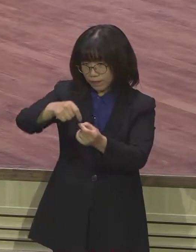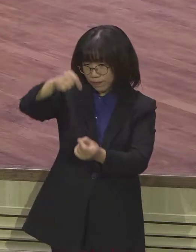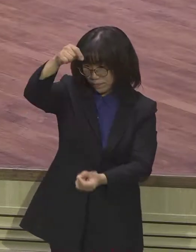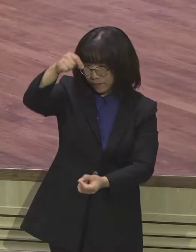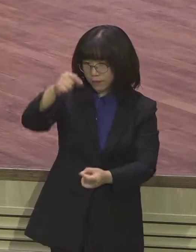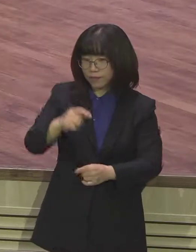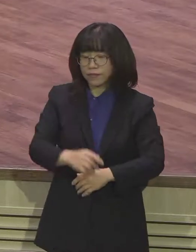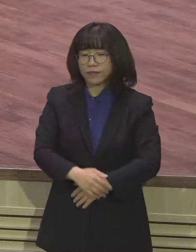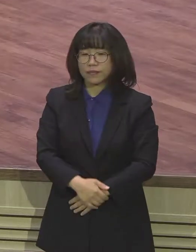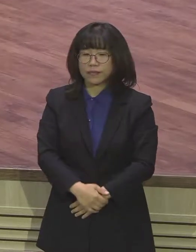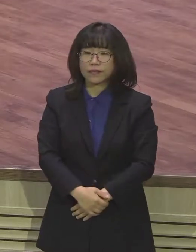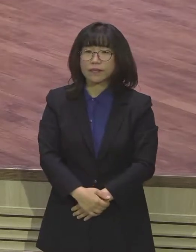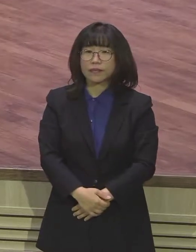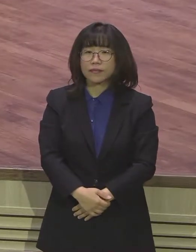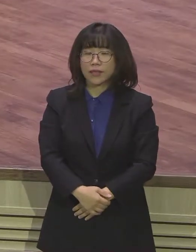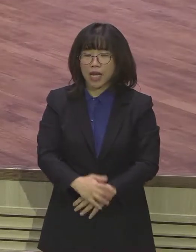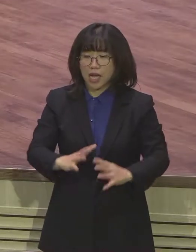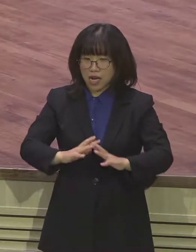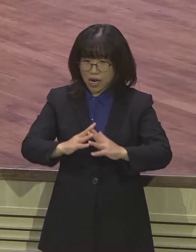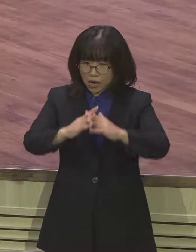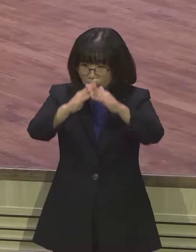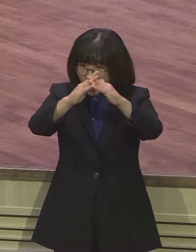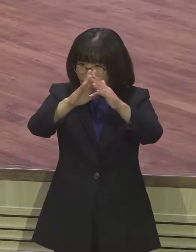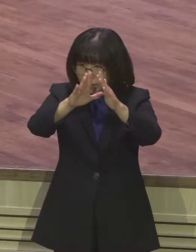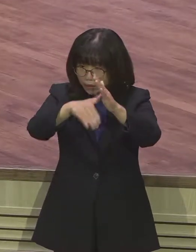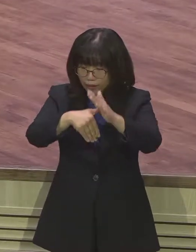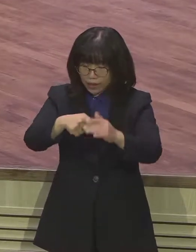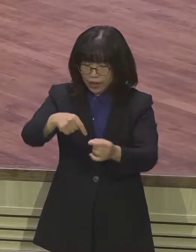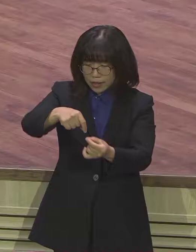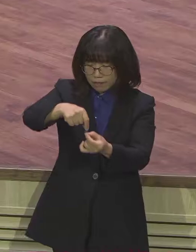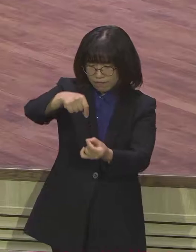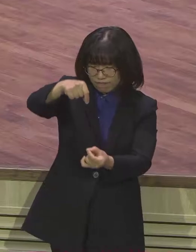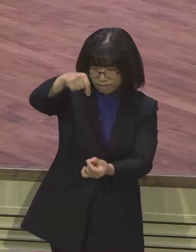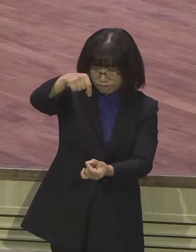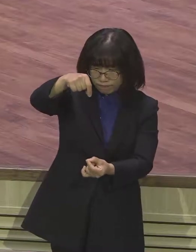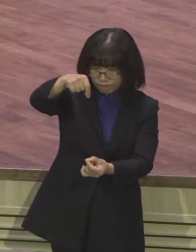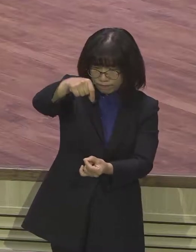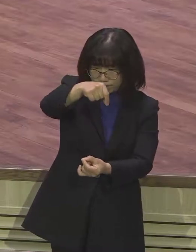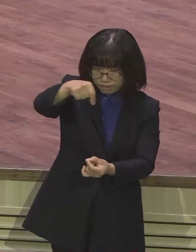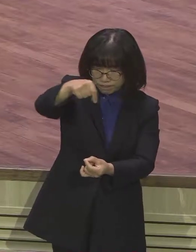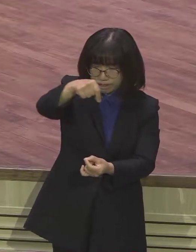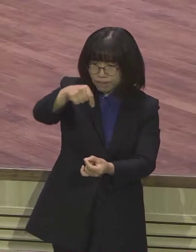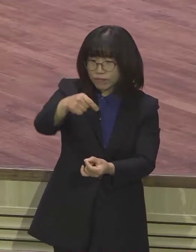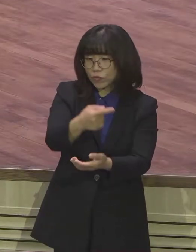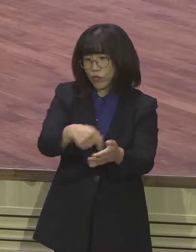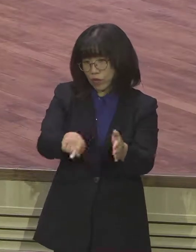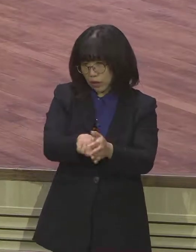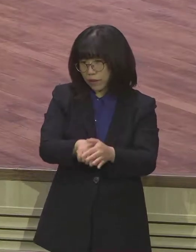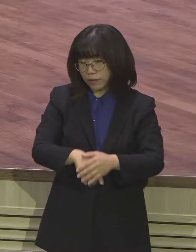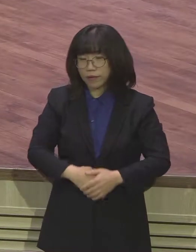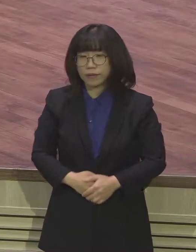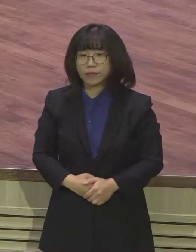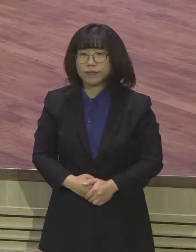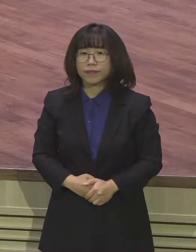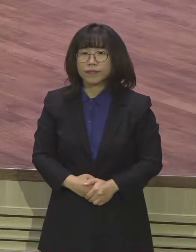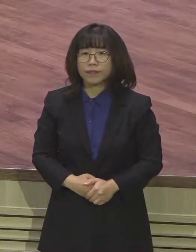우리가 건물을 세울 때뿐만 아니라 건물을 허물 때도 사용이 되어집니다. 성경 곳곳에서는 이 다림줄을